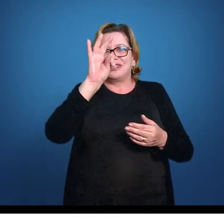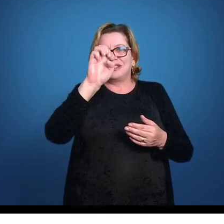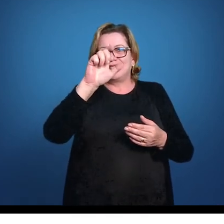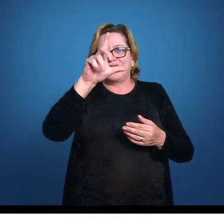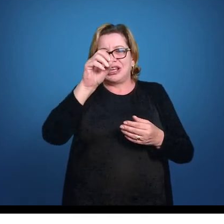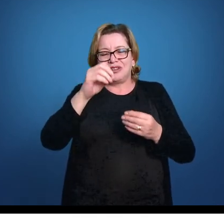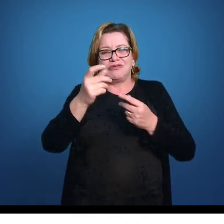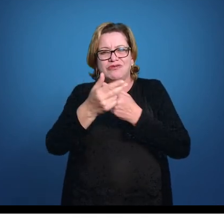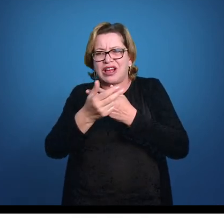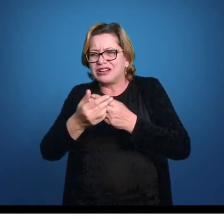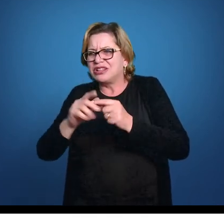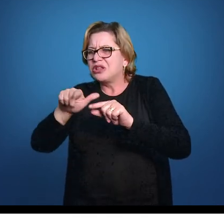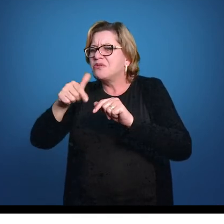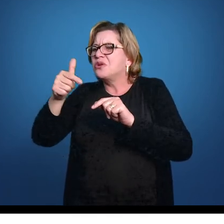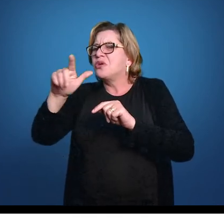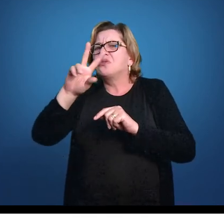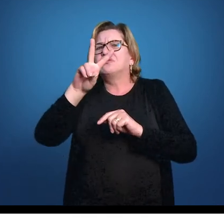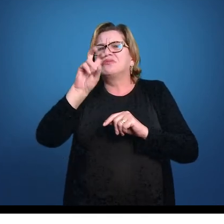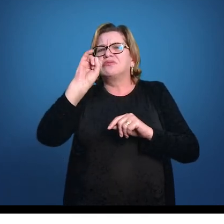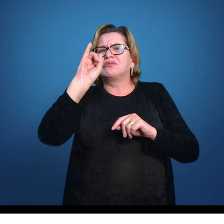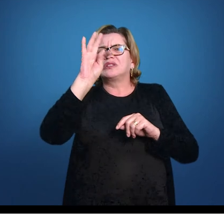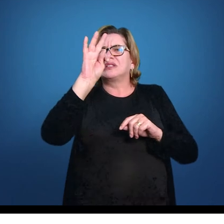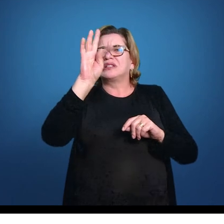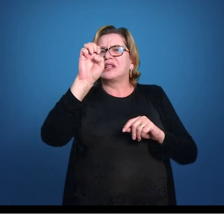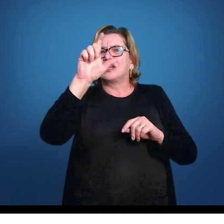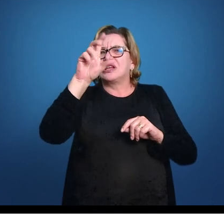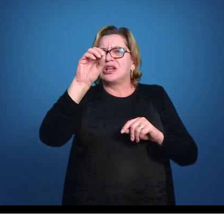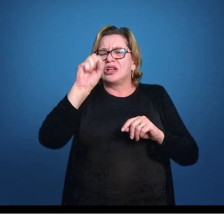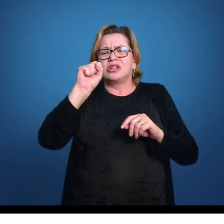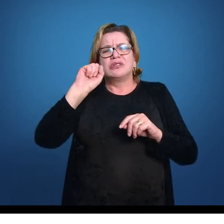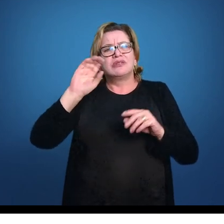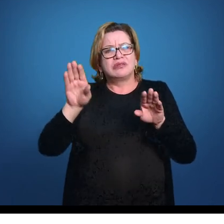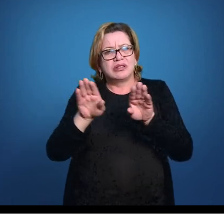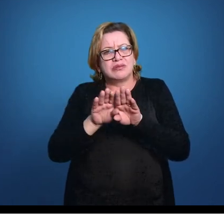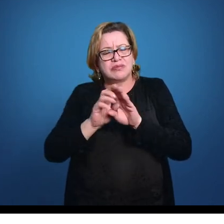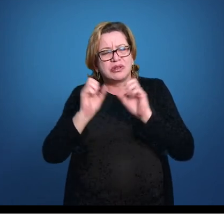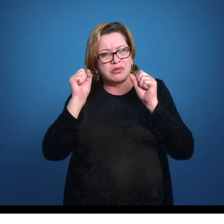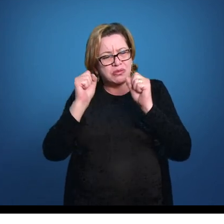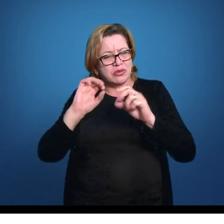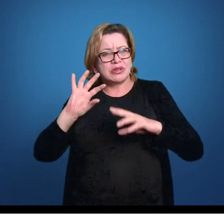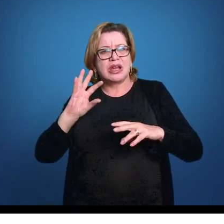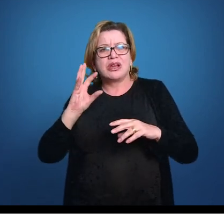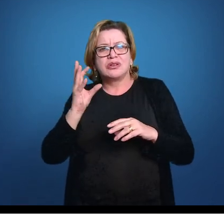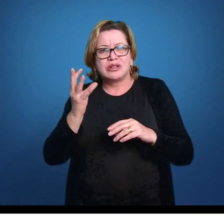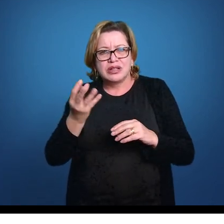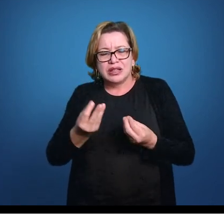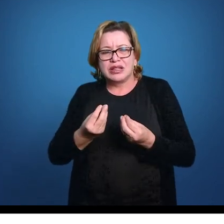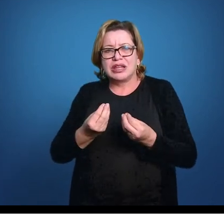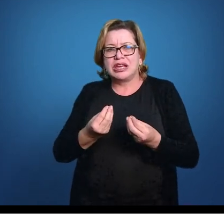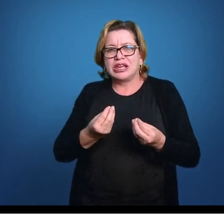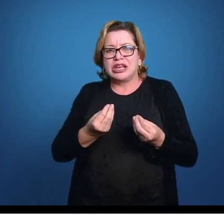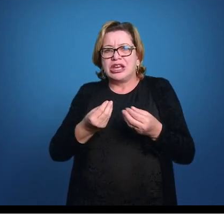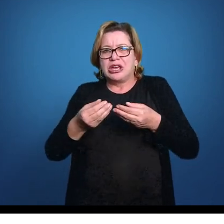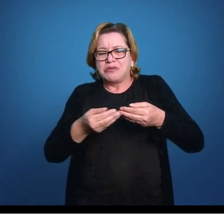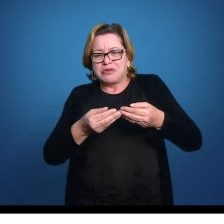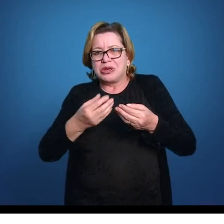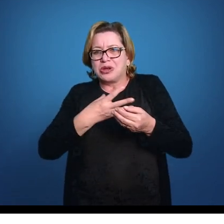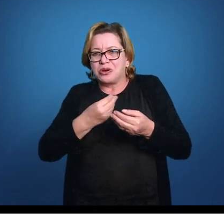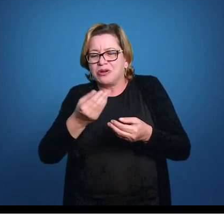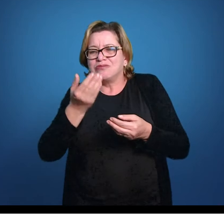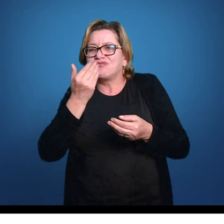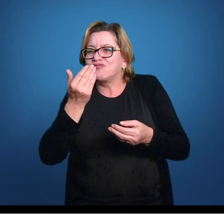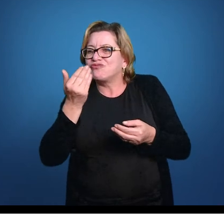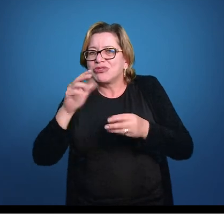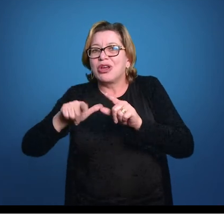alimenta de vitelos de ovos não fecundados, alguns casos pode acontecer canibalismo, ou seja, o filhotinho que nasceu primeiro, come os irmãozinhos mais